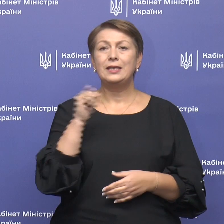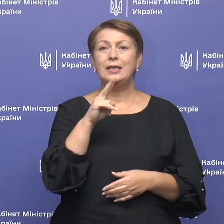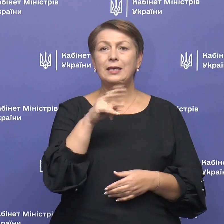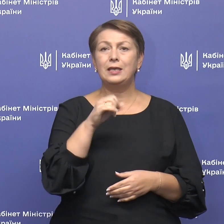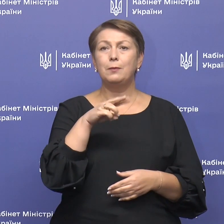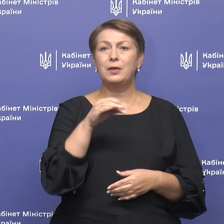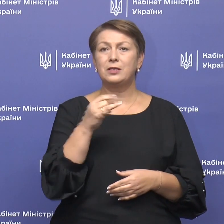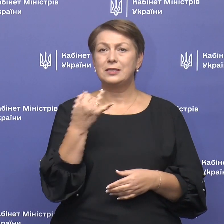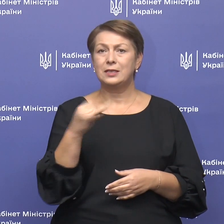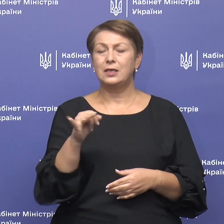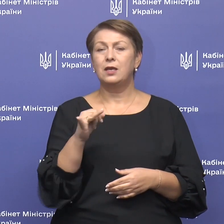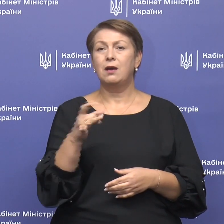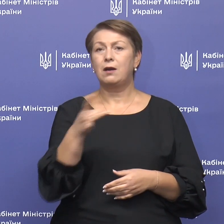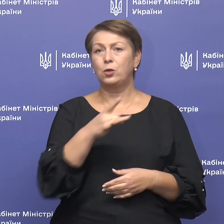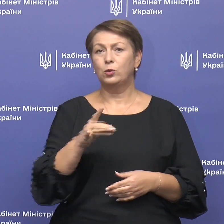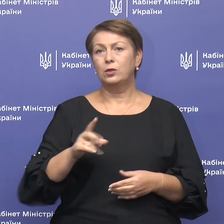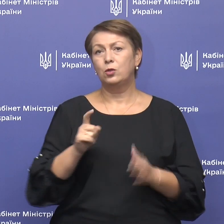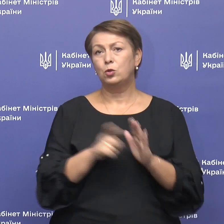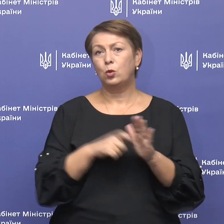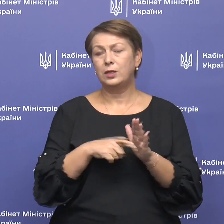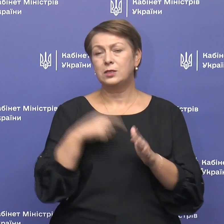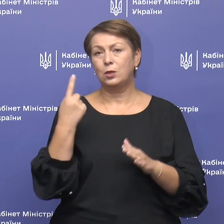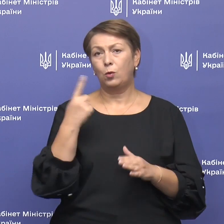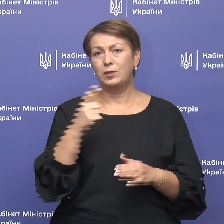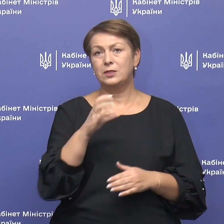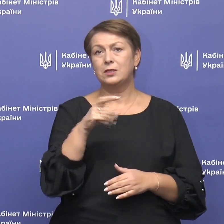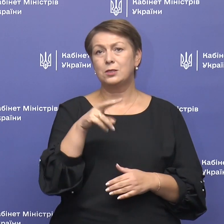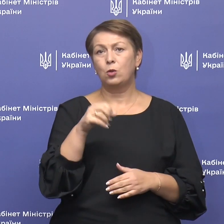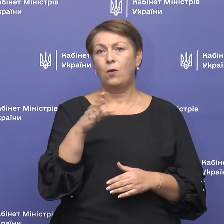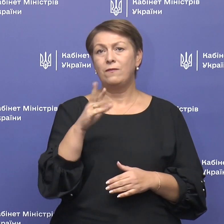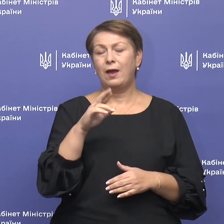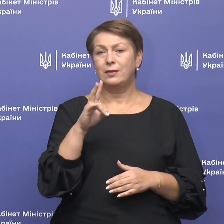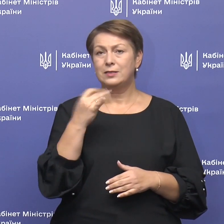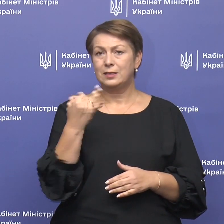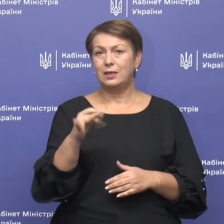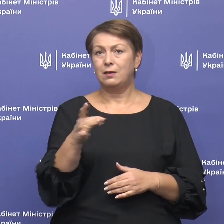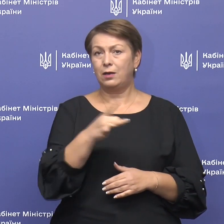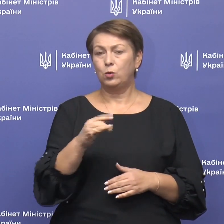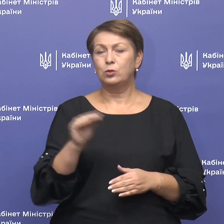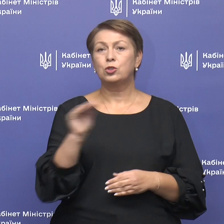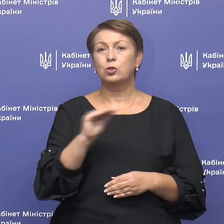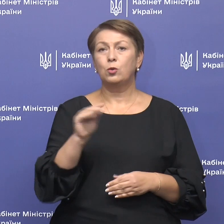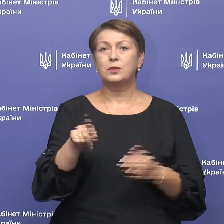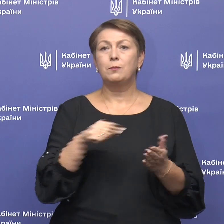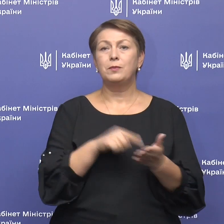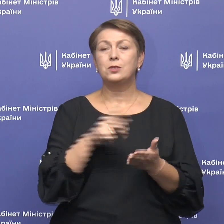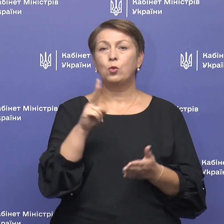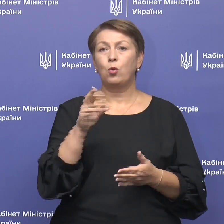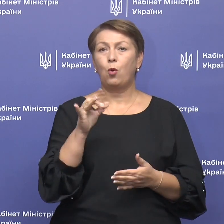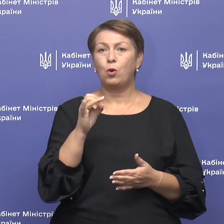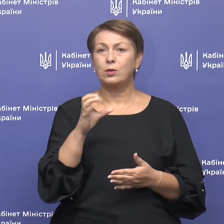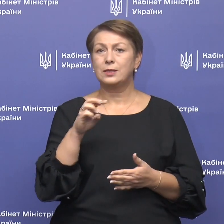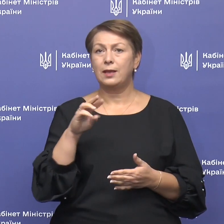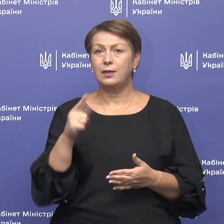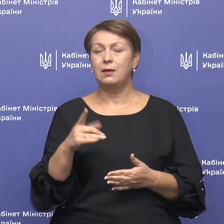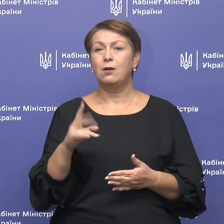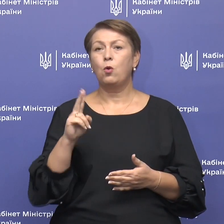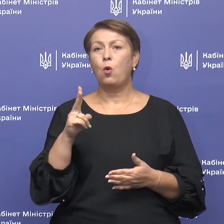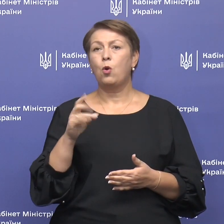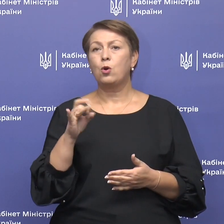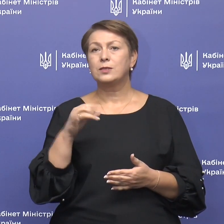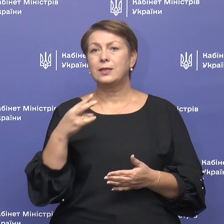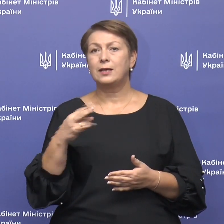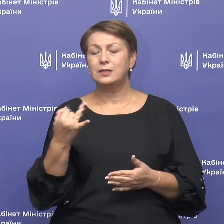У Донецькій області – Слов'янський район. У Житомирській області – місто Коростень, Коростенський район,